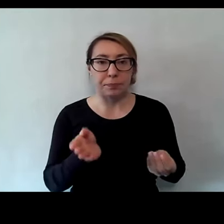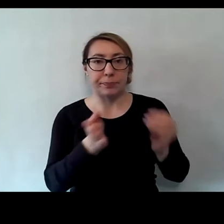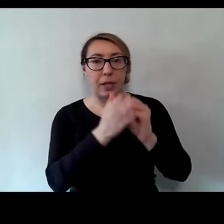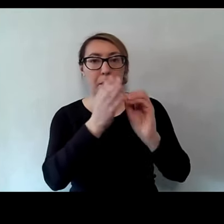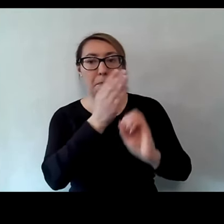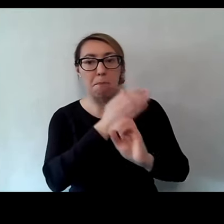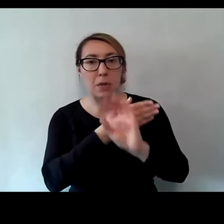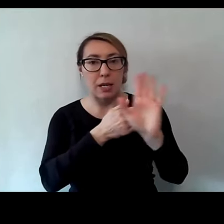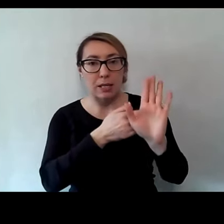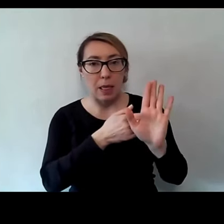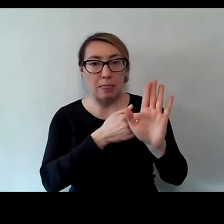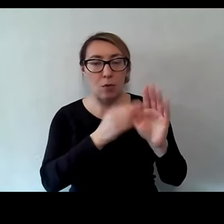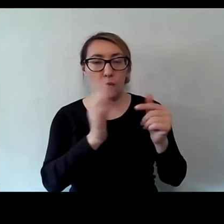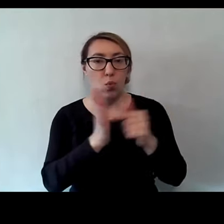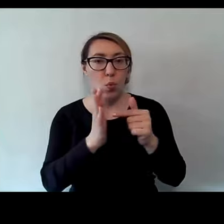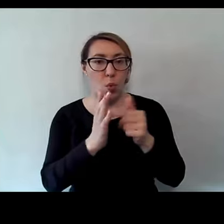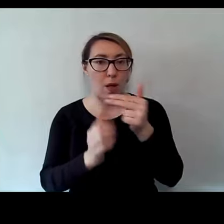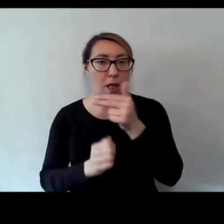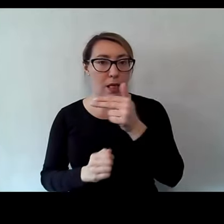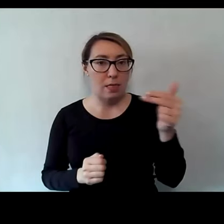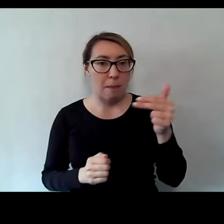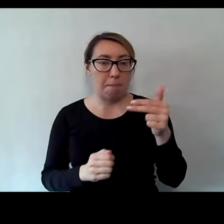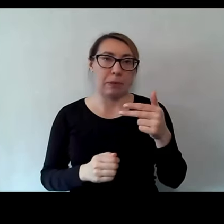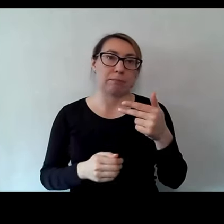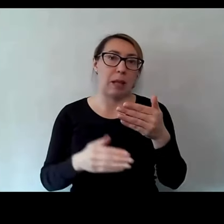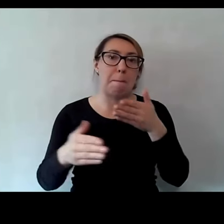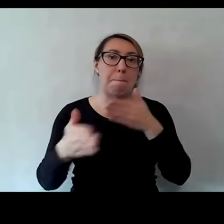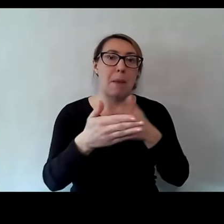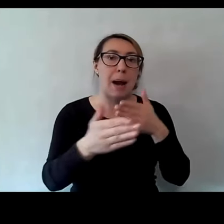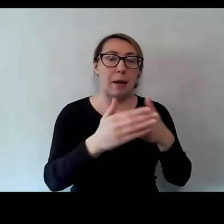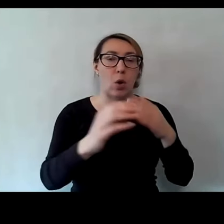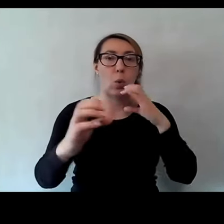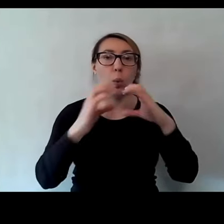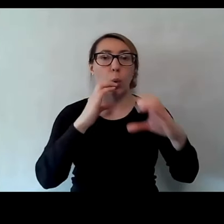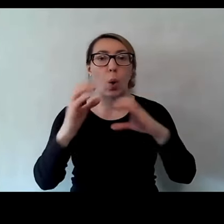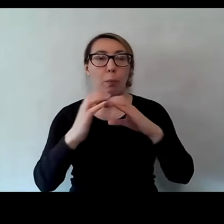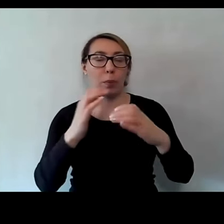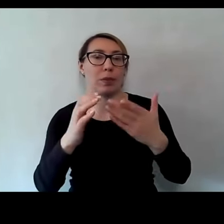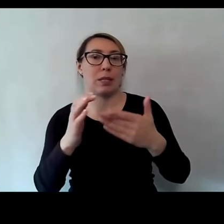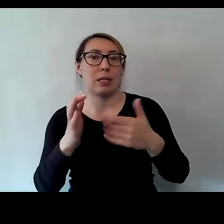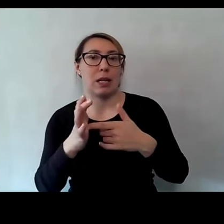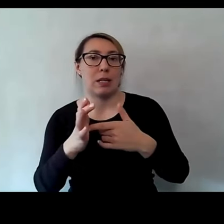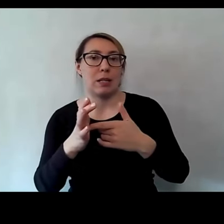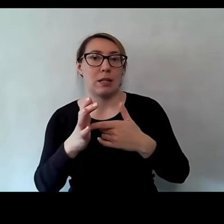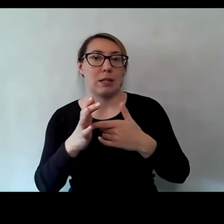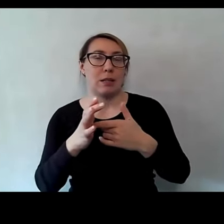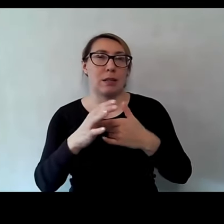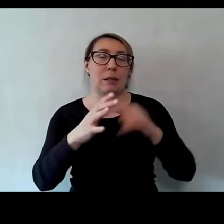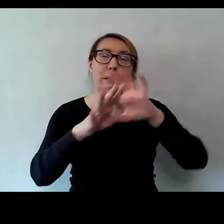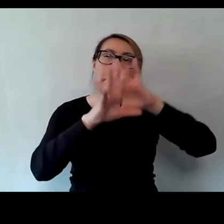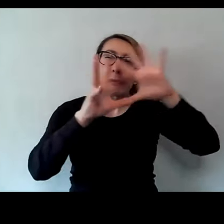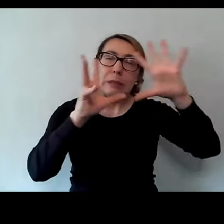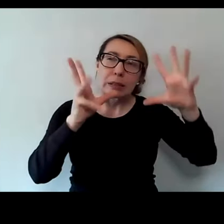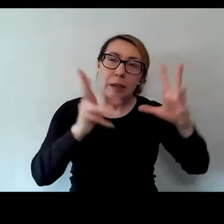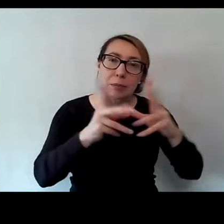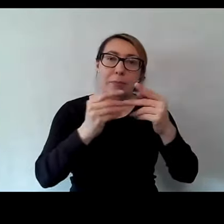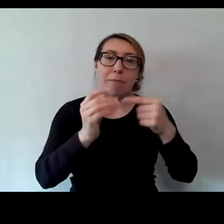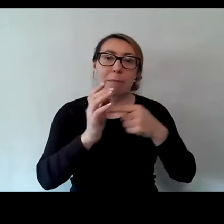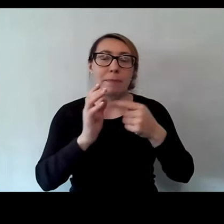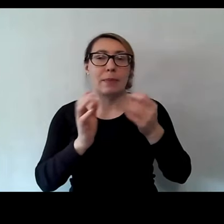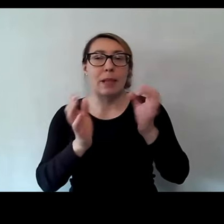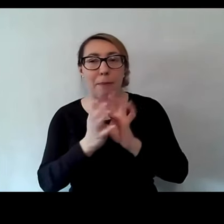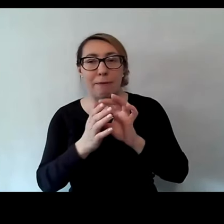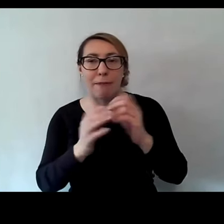ten temat barier komunikacyjnych doświadczonych przez głuchych i z całej złożoności wymagał jeszcze pewnie